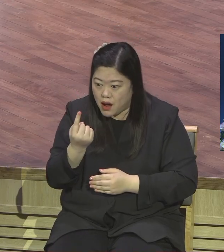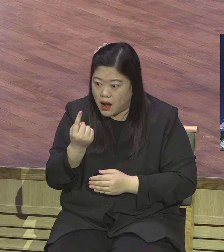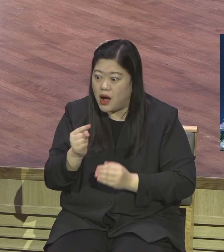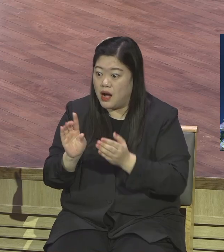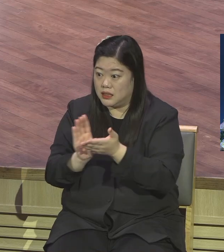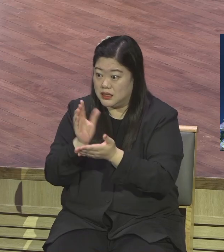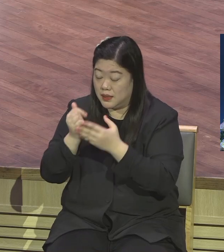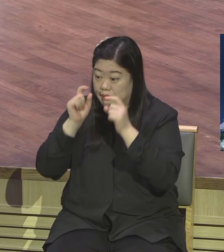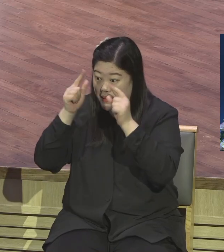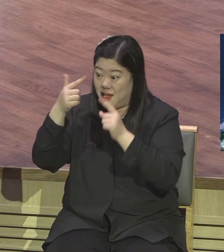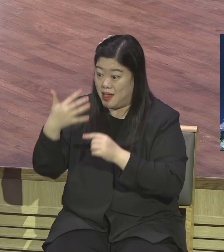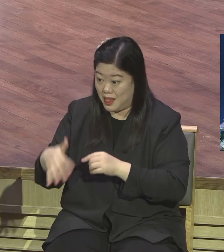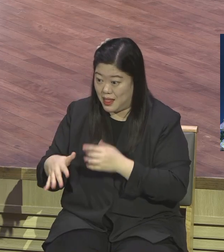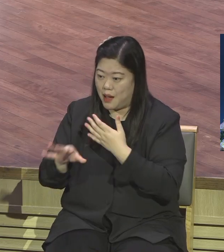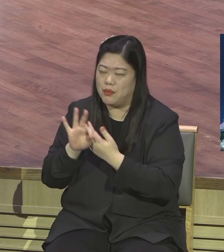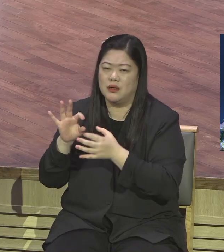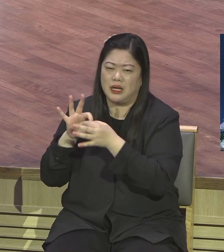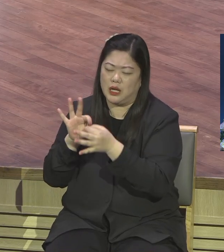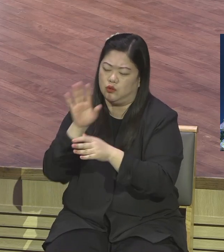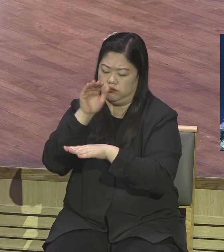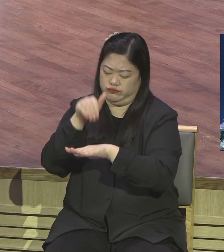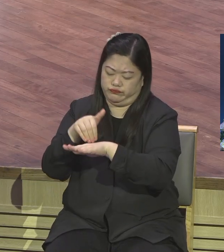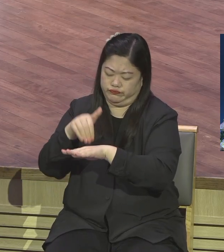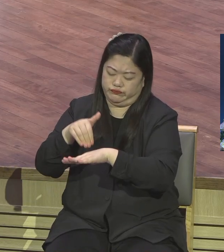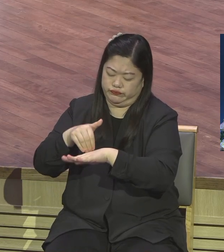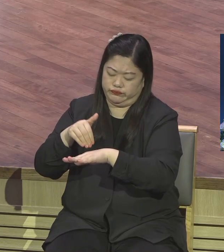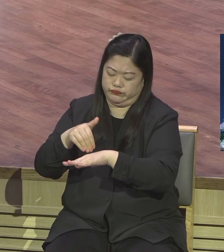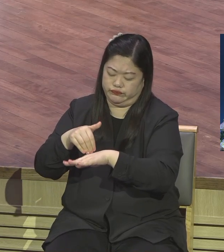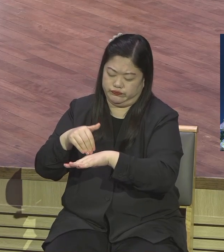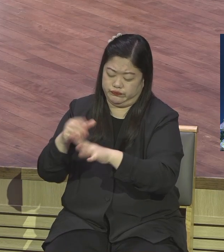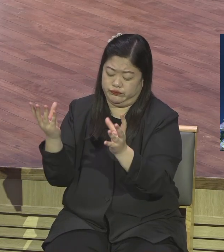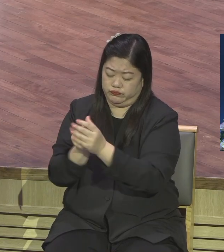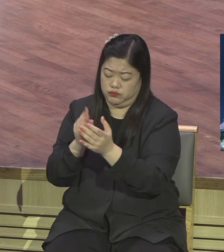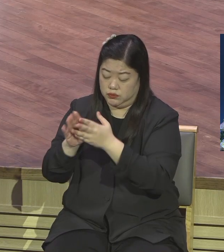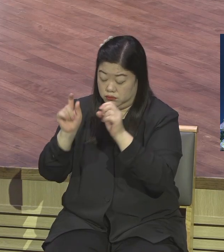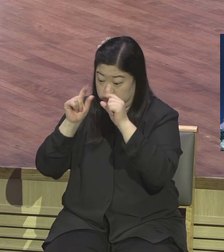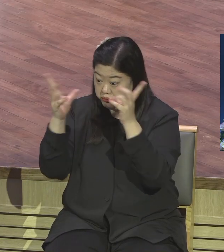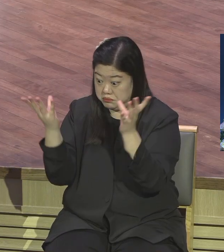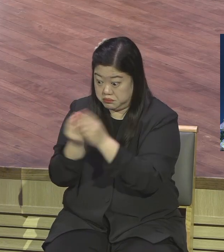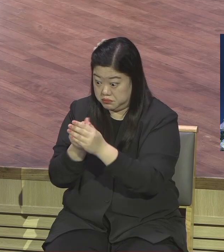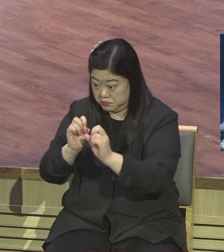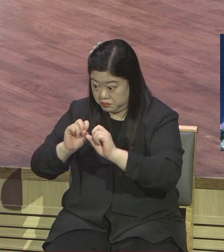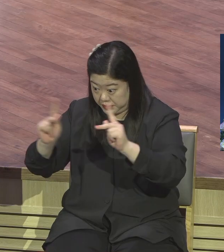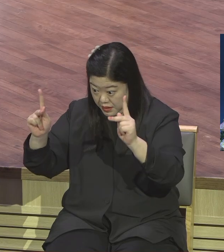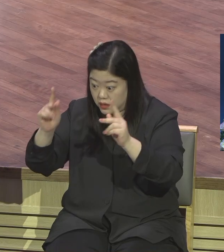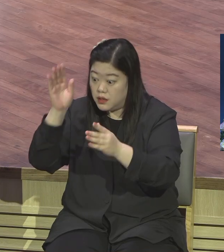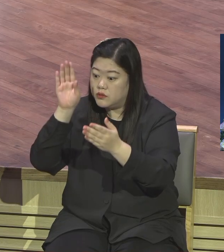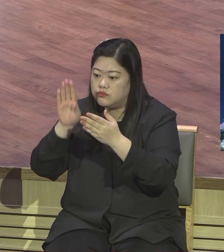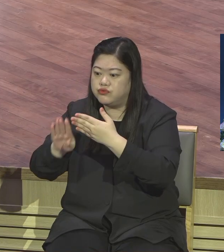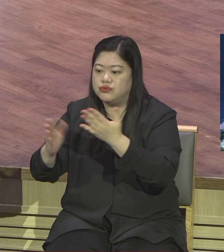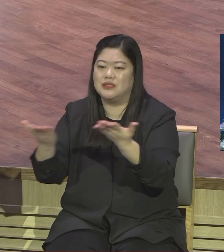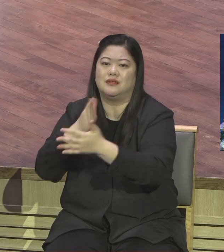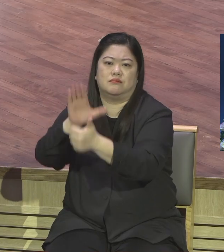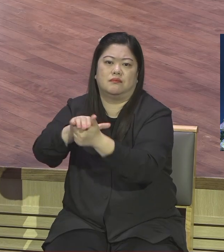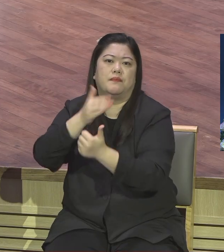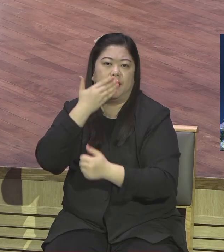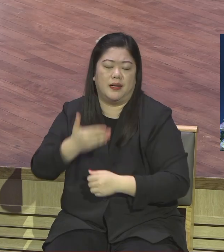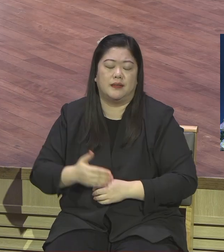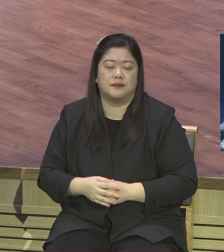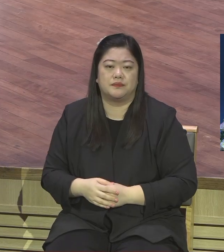이스토가 내 인생의 모든 것을 해결 잘하는데 이 답이 내 인생의 신비의 세기대로 답 주세요 그거 맞게 다른 거 할 게